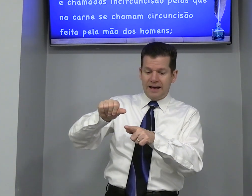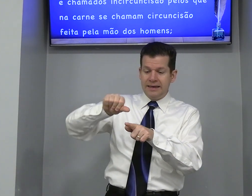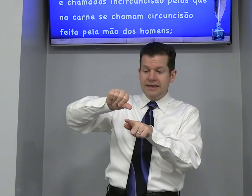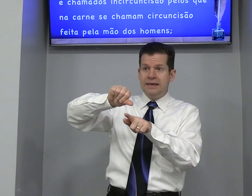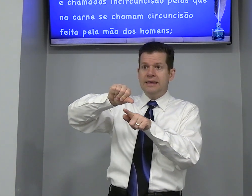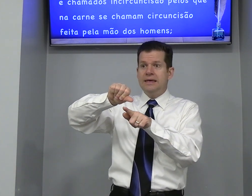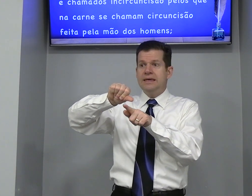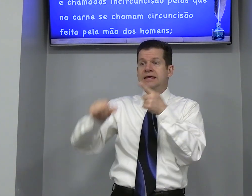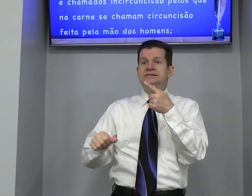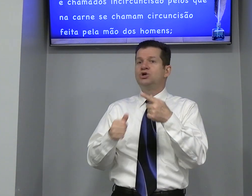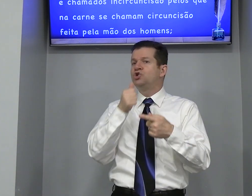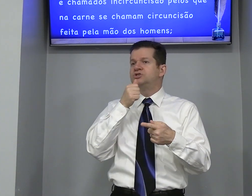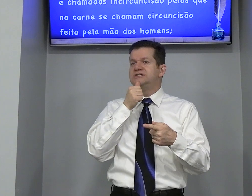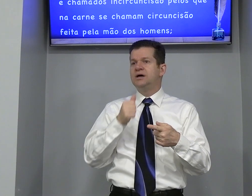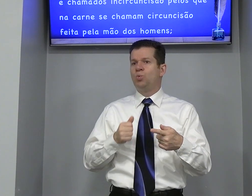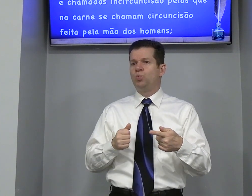incircuncisão